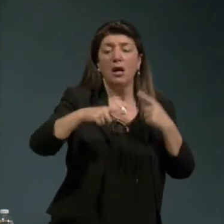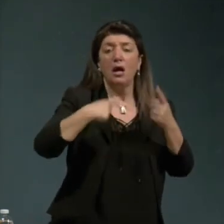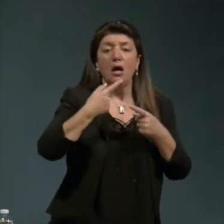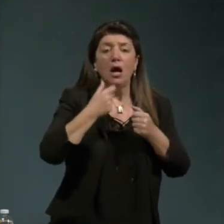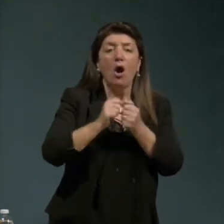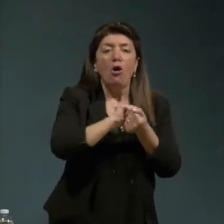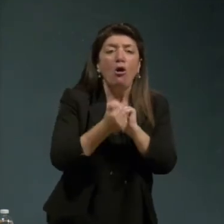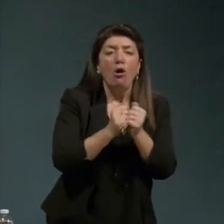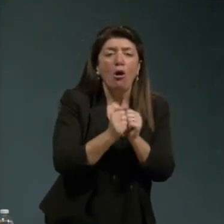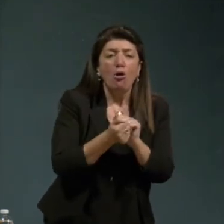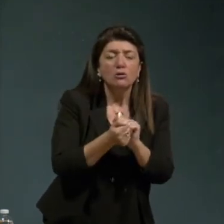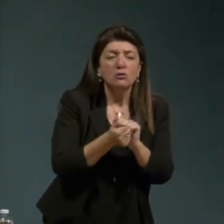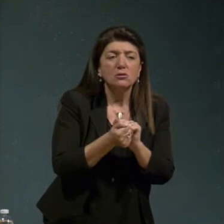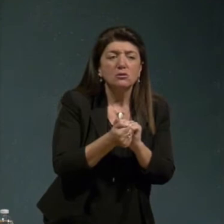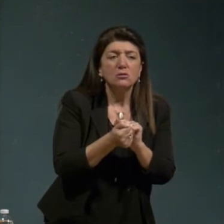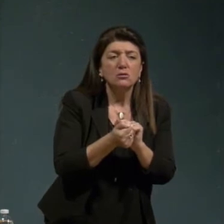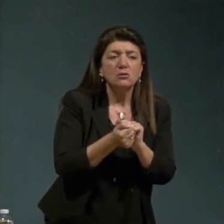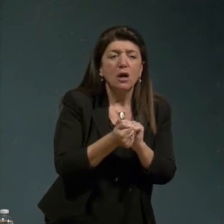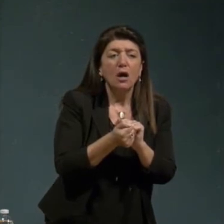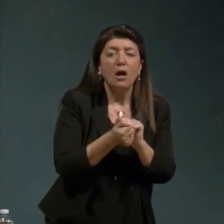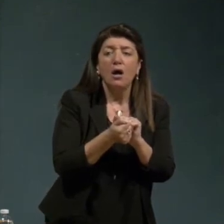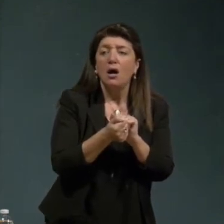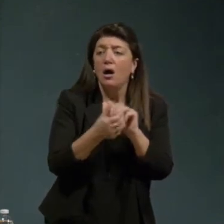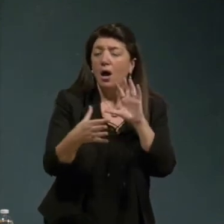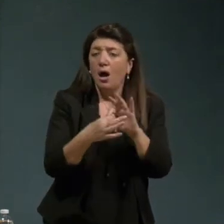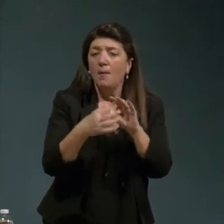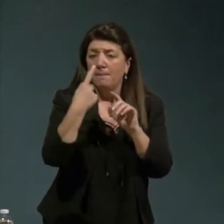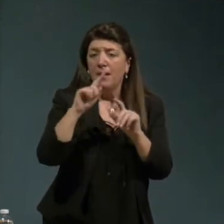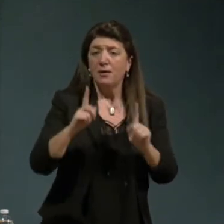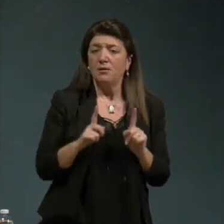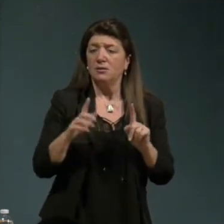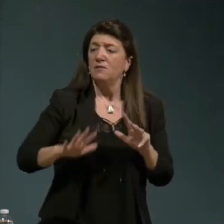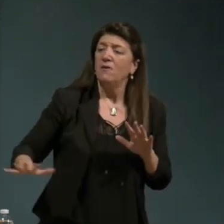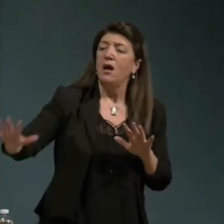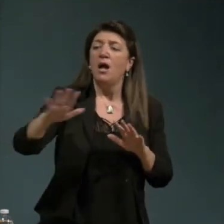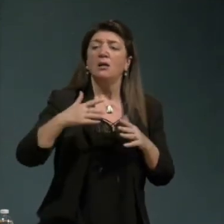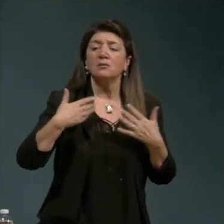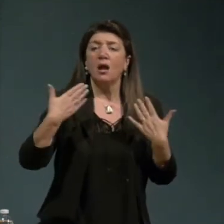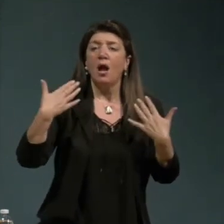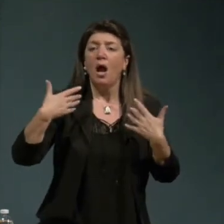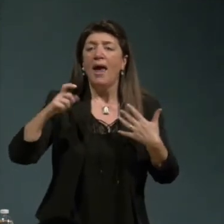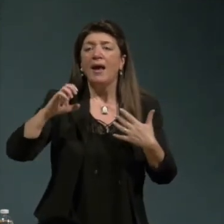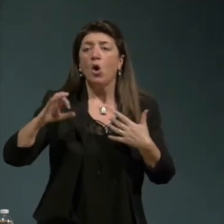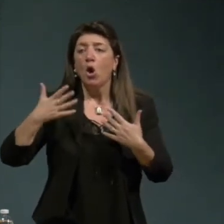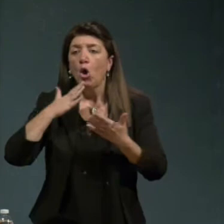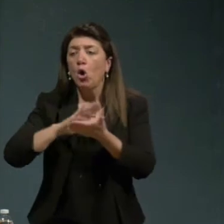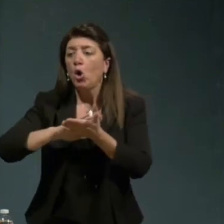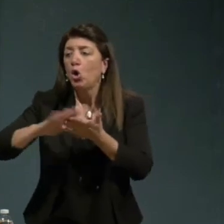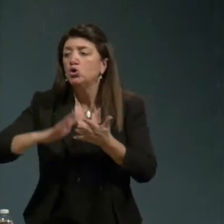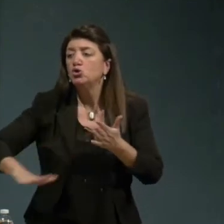'ecologia questo movimento che non è